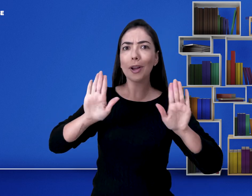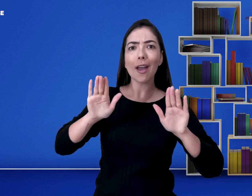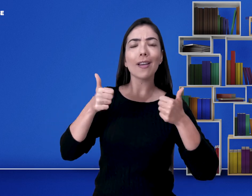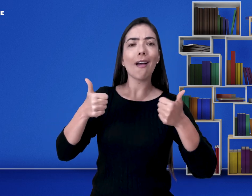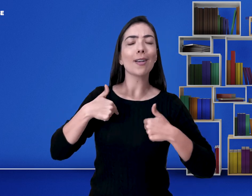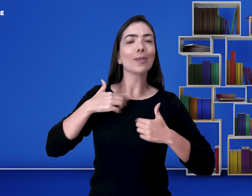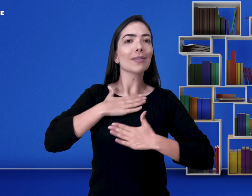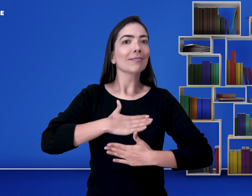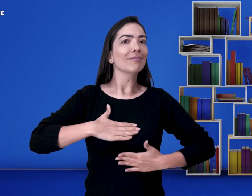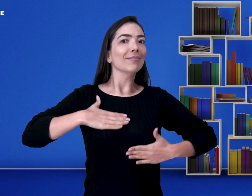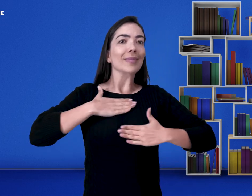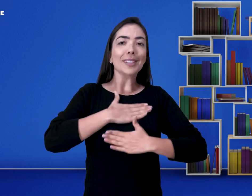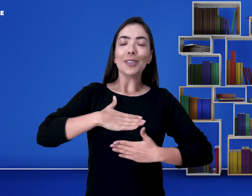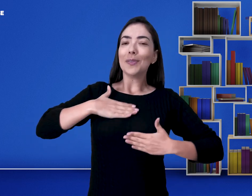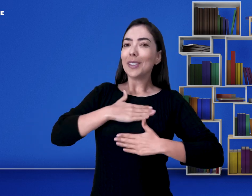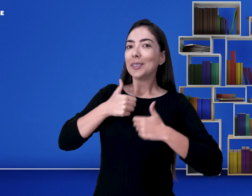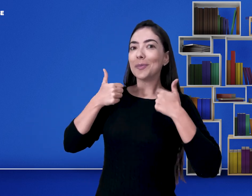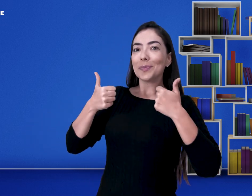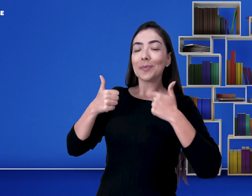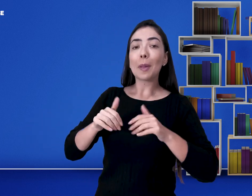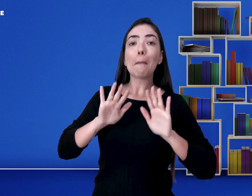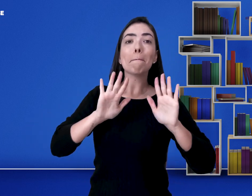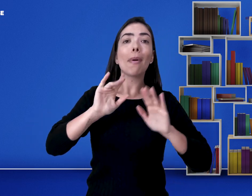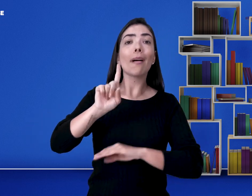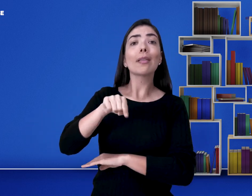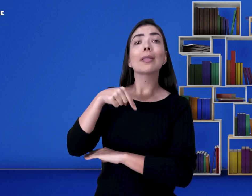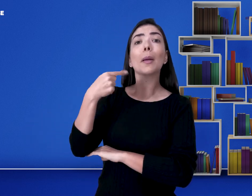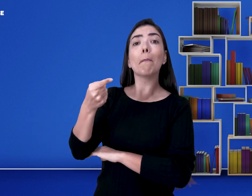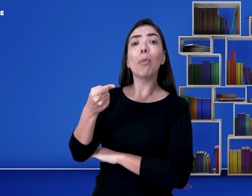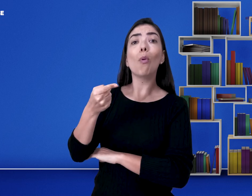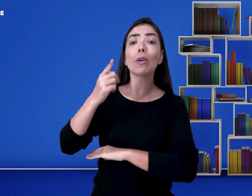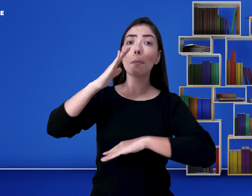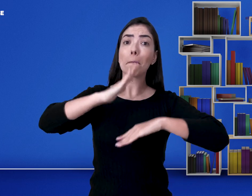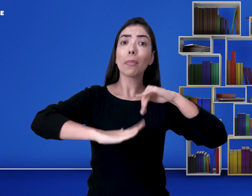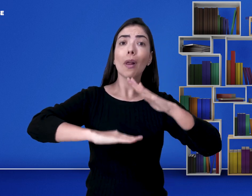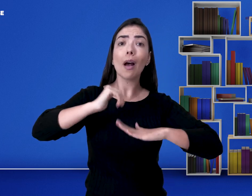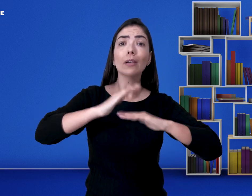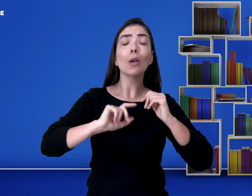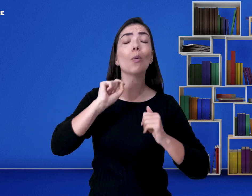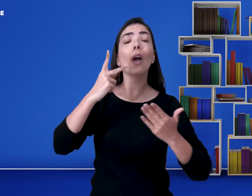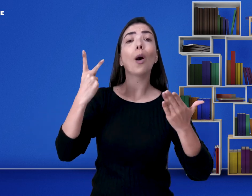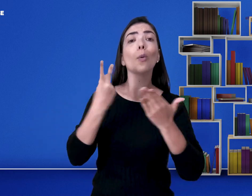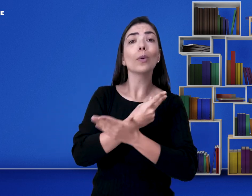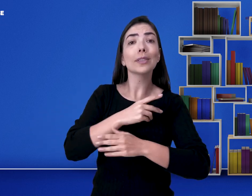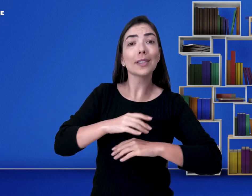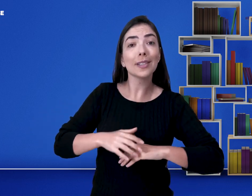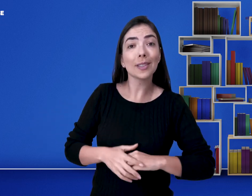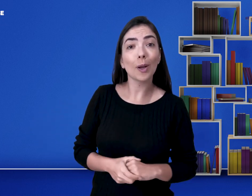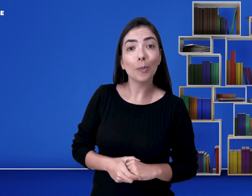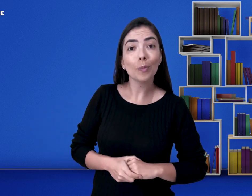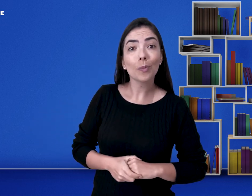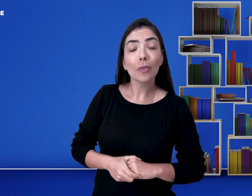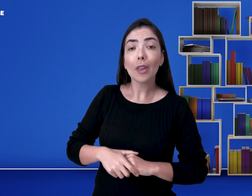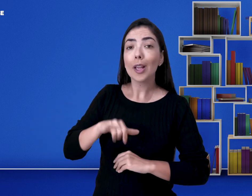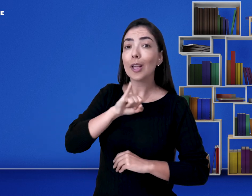fazer as aulas teóricas porque havia intérprete. Depois eu consegui passar. Mas no momento das aulas práticas,